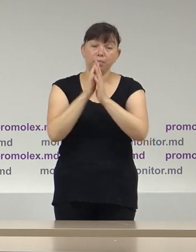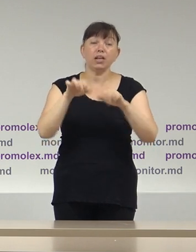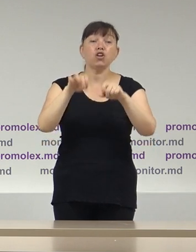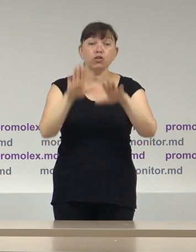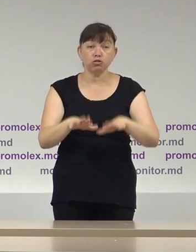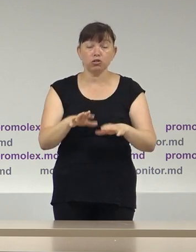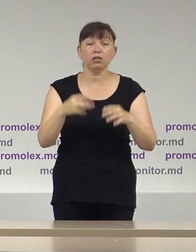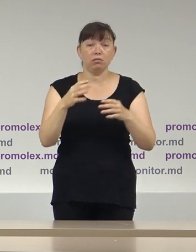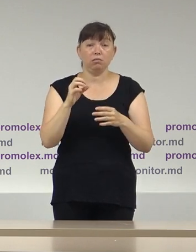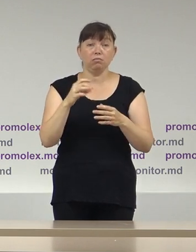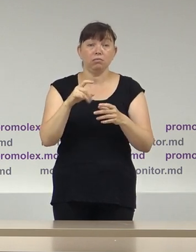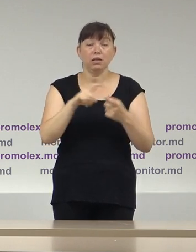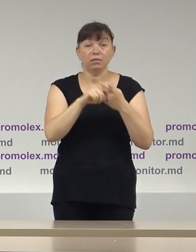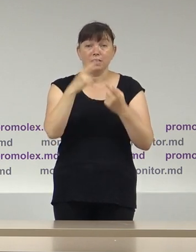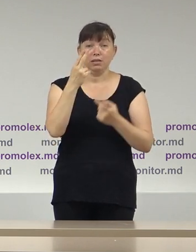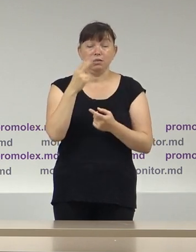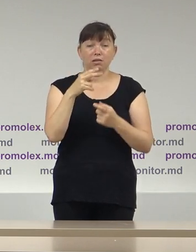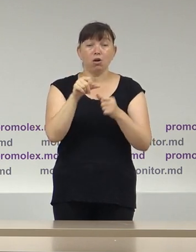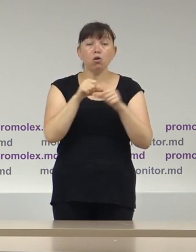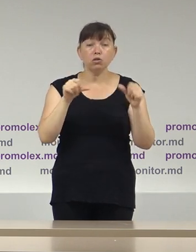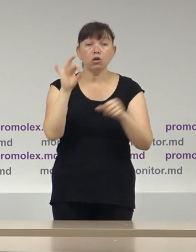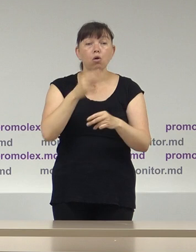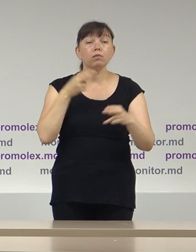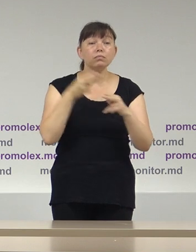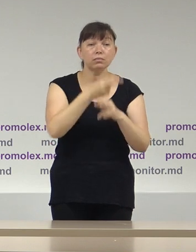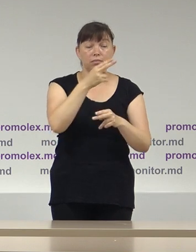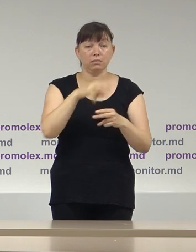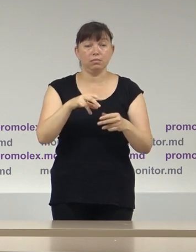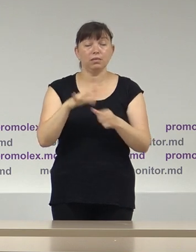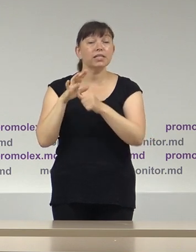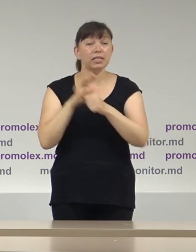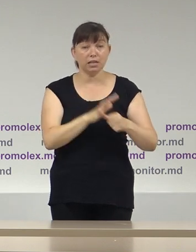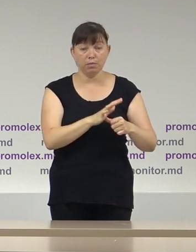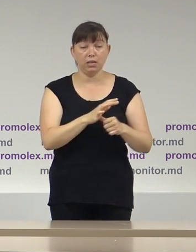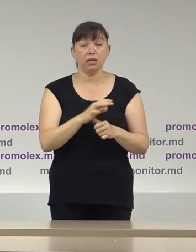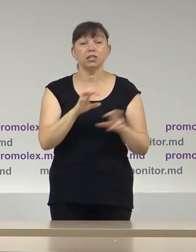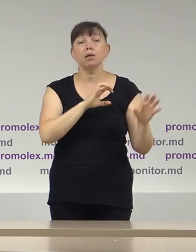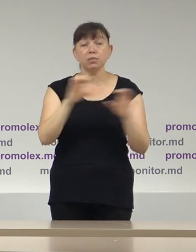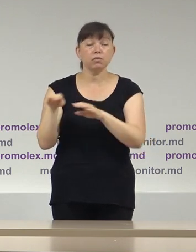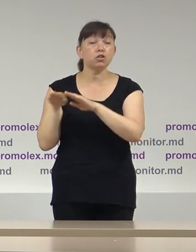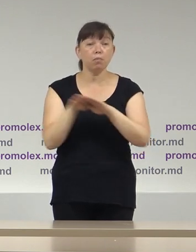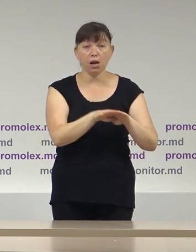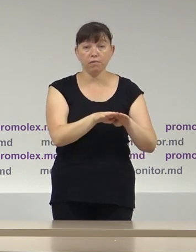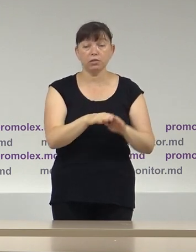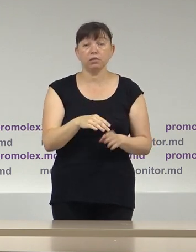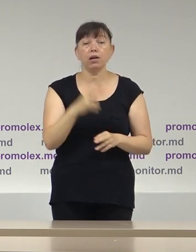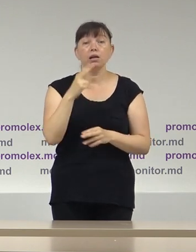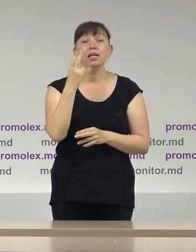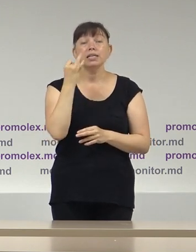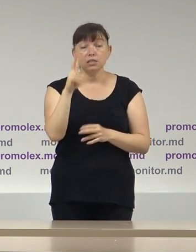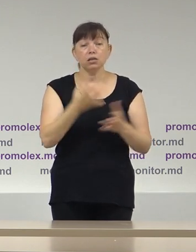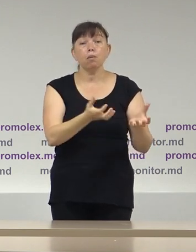competenții în adresa Consiliului pentru previnire și eliminarea discriminării și asigurării egalității, CEC a